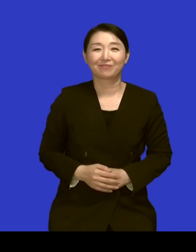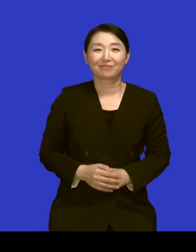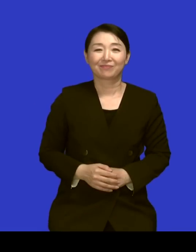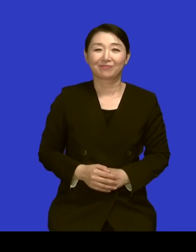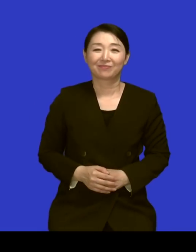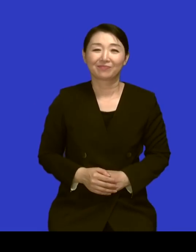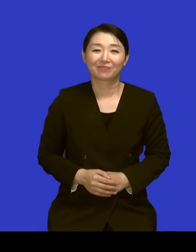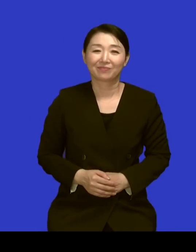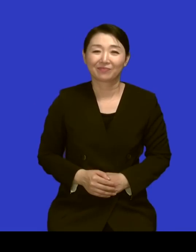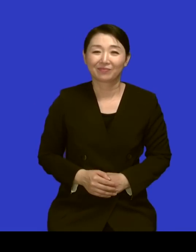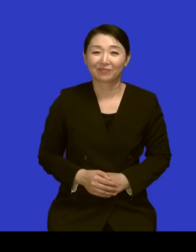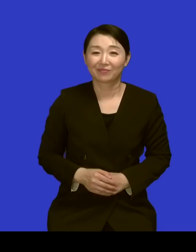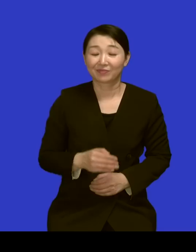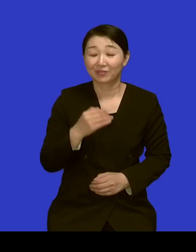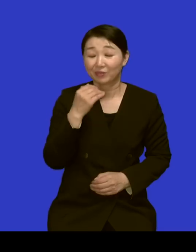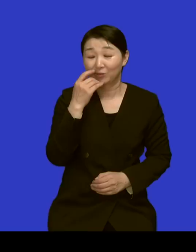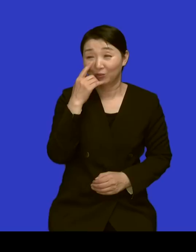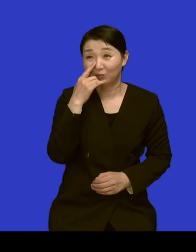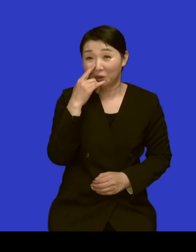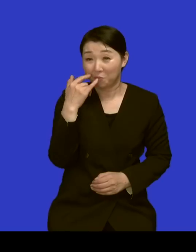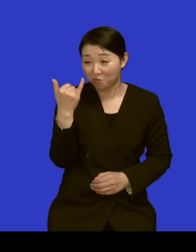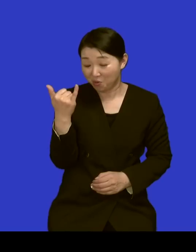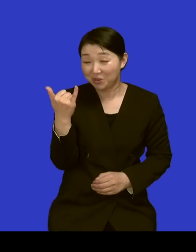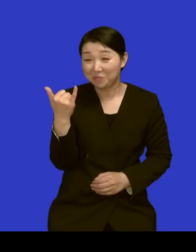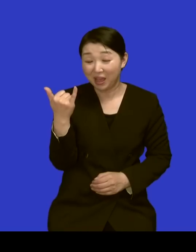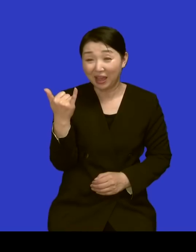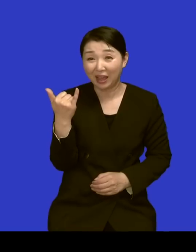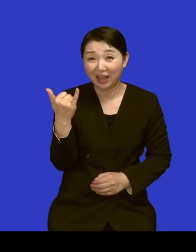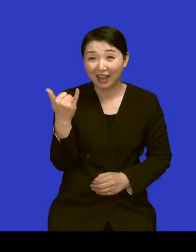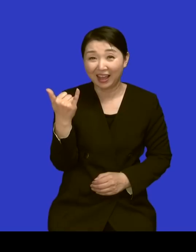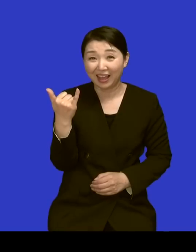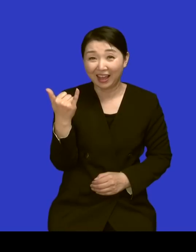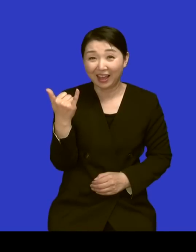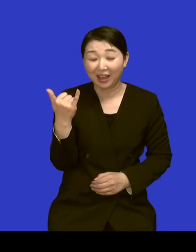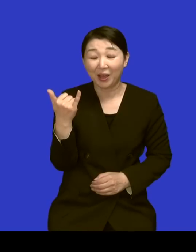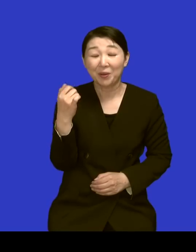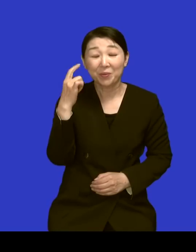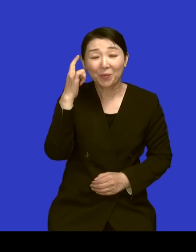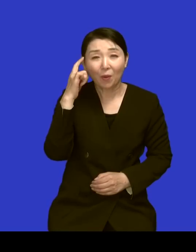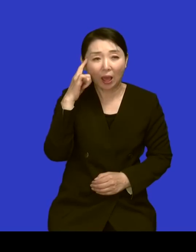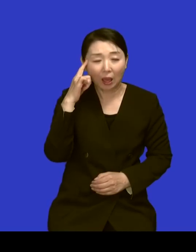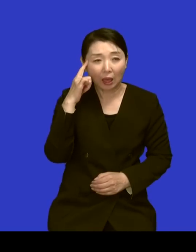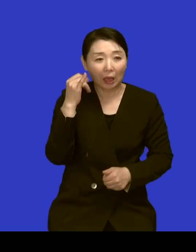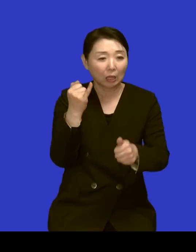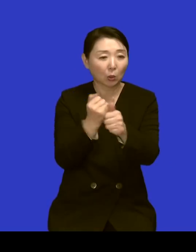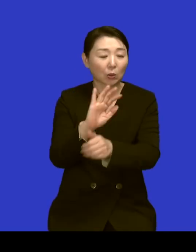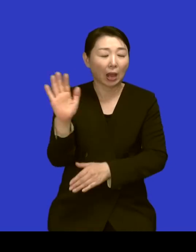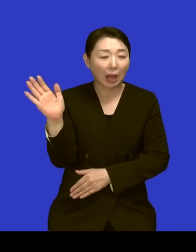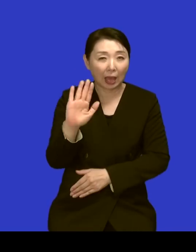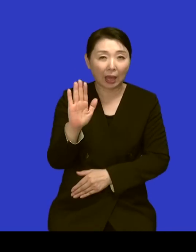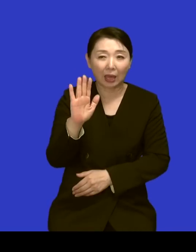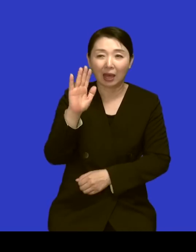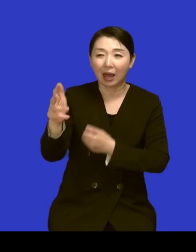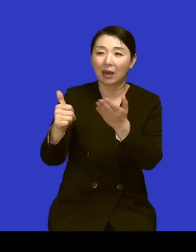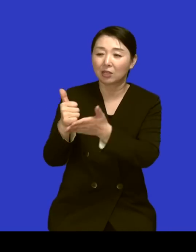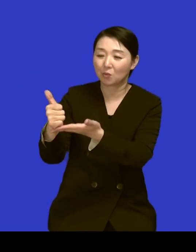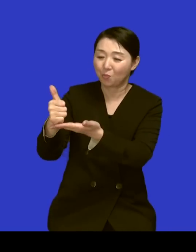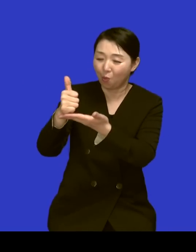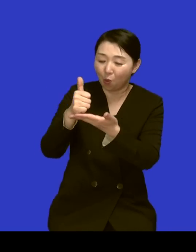분이 다 결혼 안하고 독신으로 하나님 모시고 일생을 바치겠다고 하신 분들 두 분이